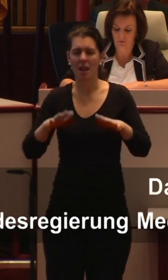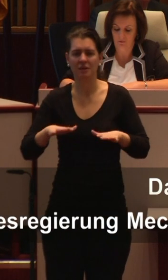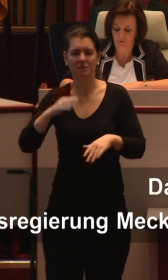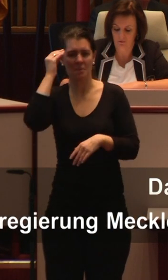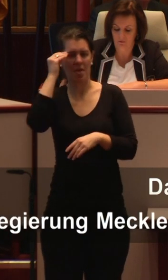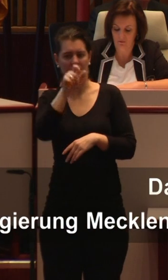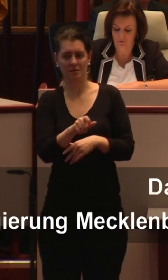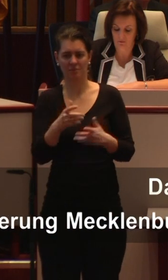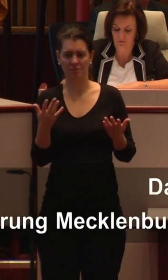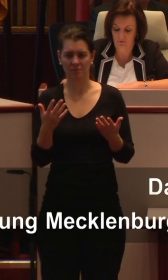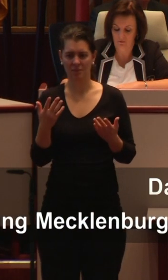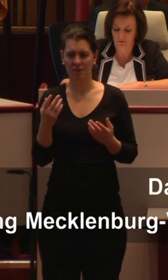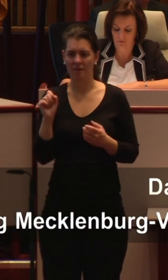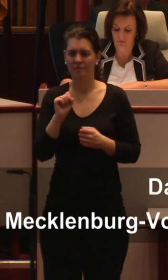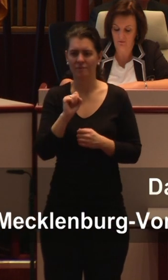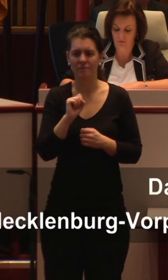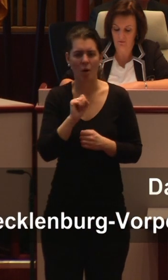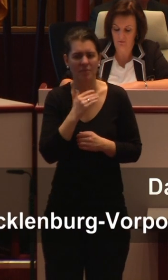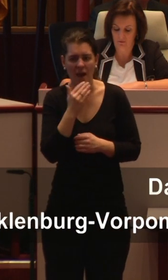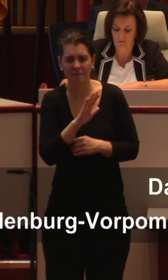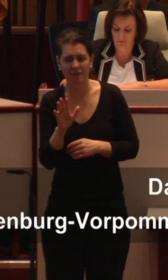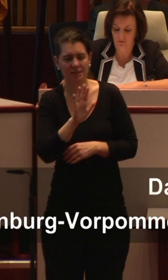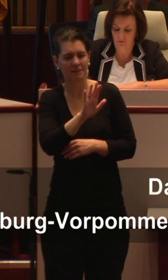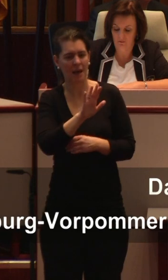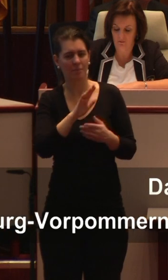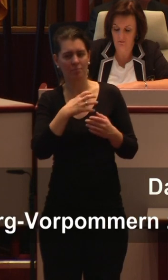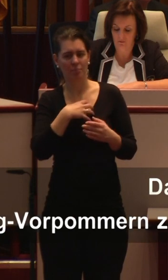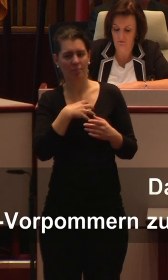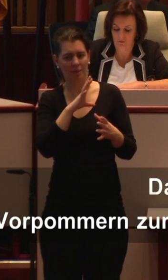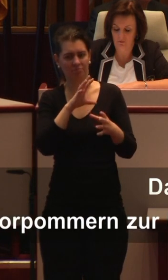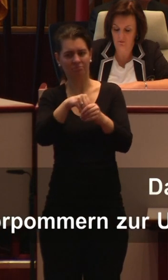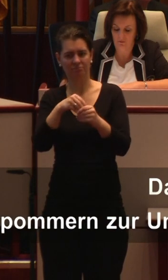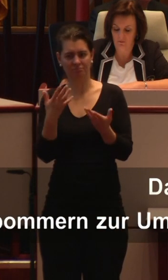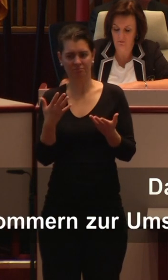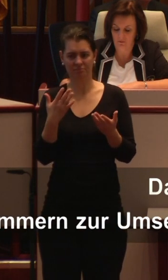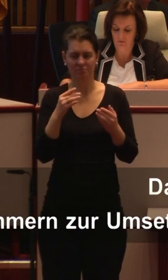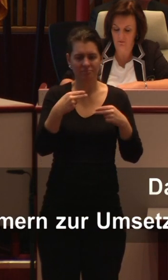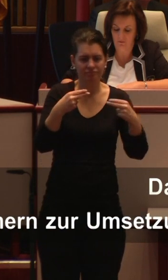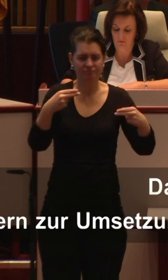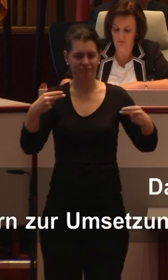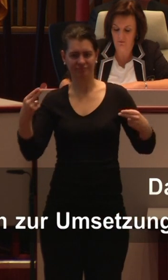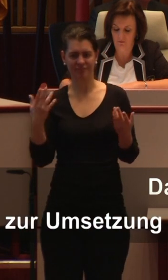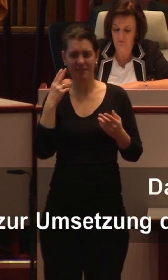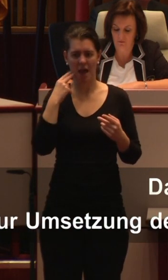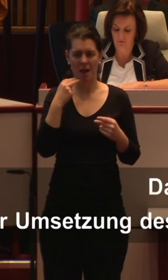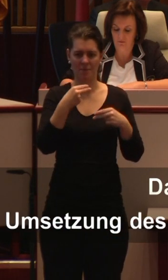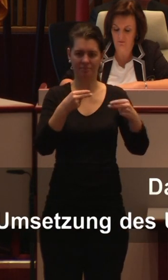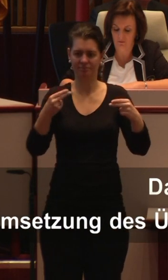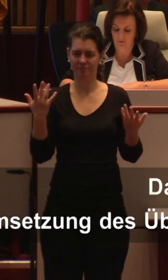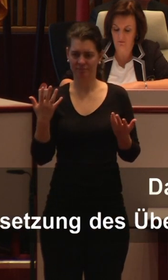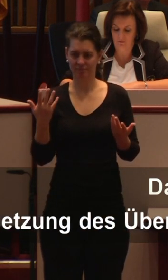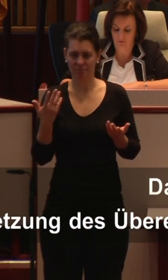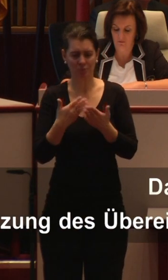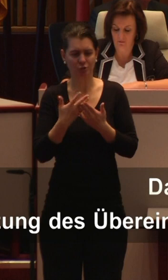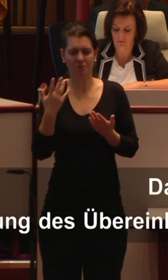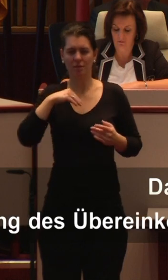kategorial abzubenennen? Warum dürfen gravierende psychische und soziale Probleme, die Kinder zu massiven Verhaltungsstörungen führen,